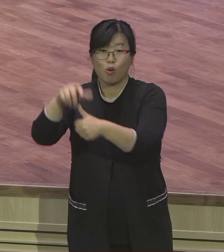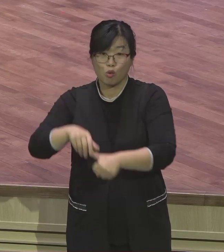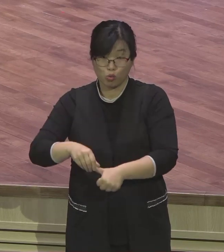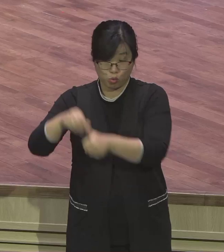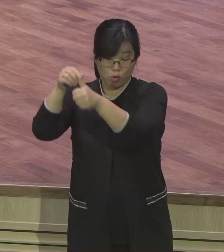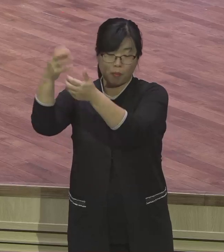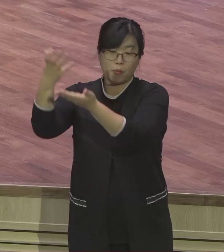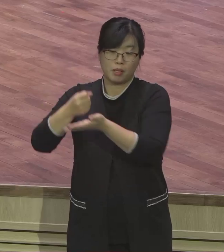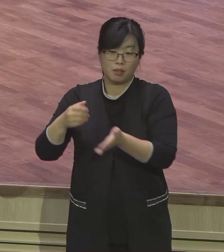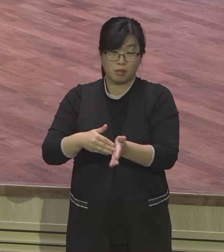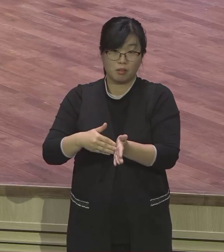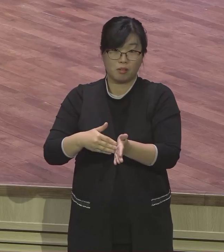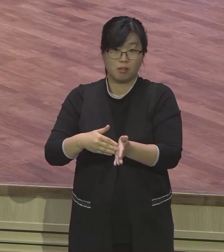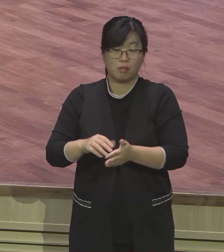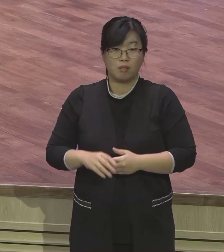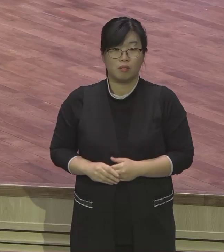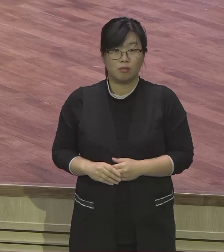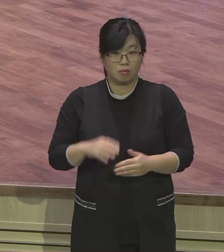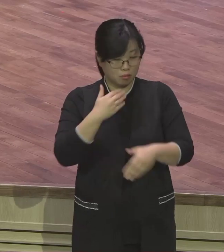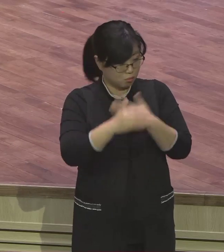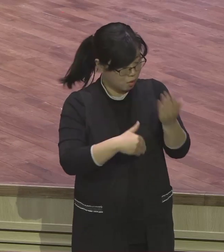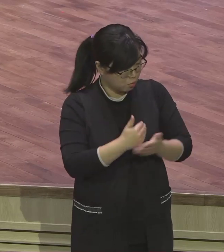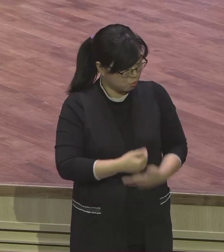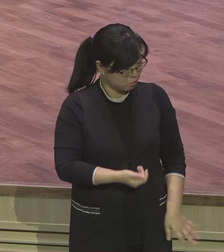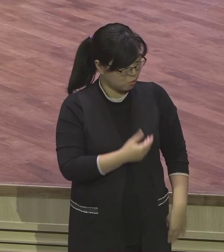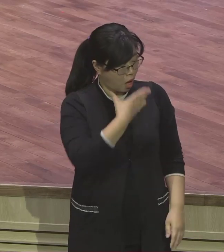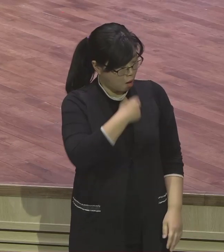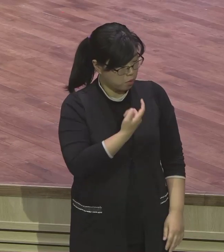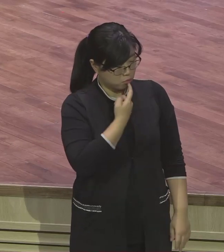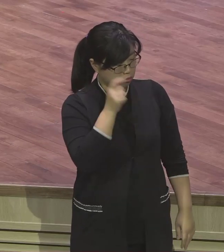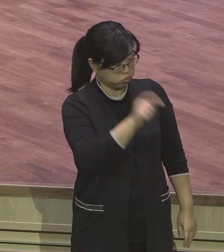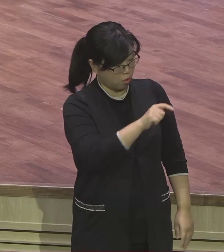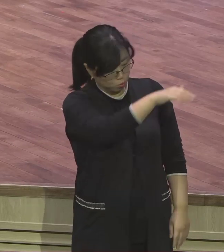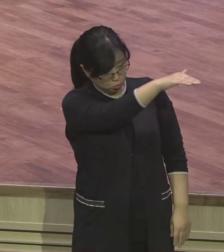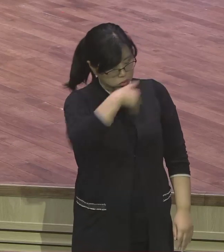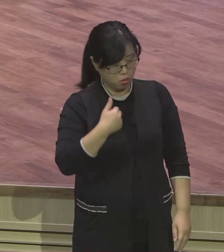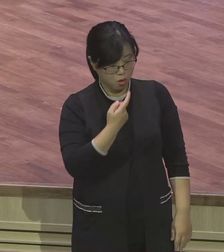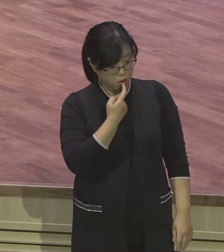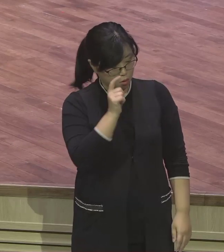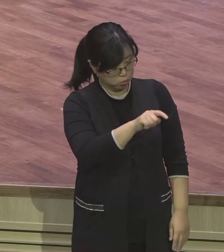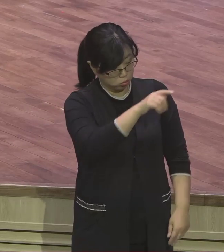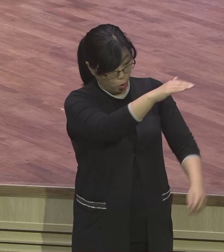일방적으로 하나님이 일방적으로 하나님이 선택해버렸어요.